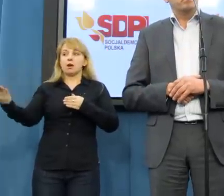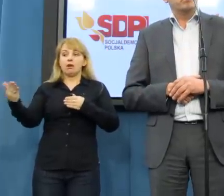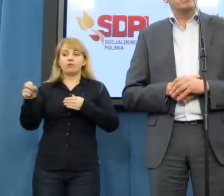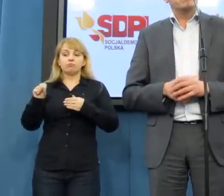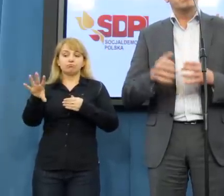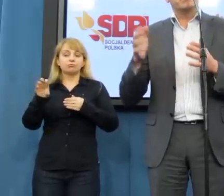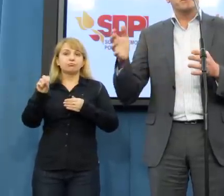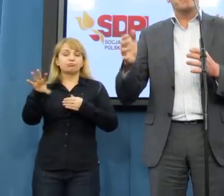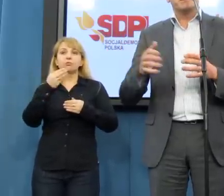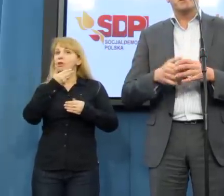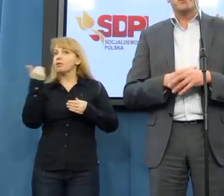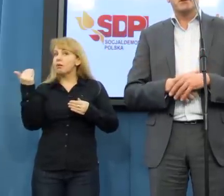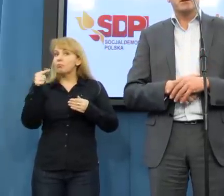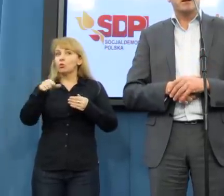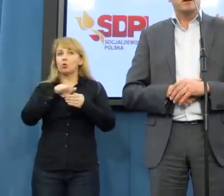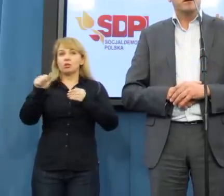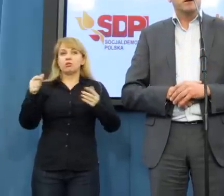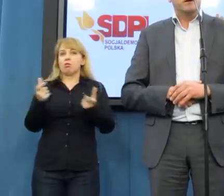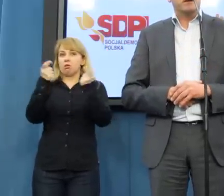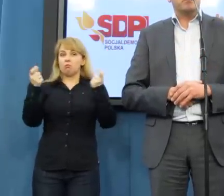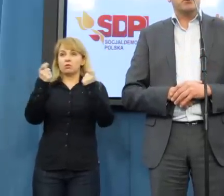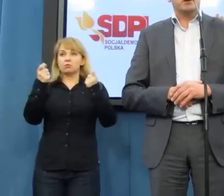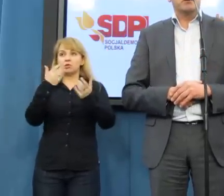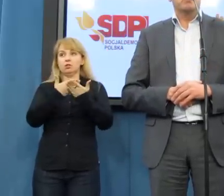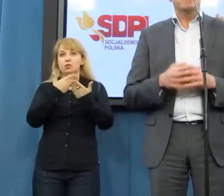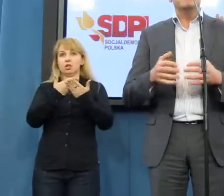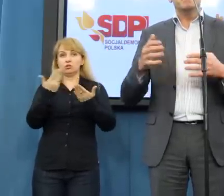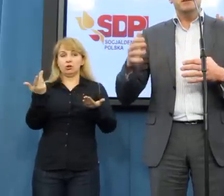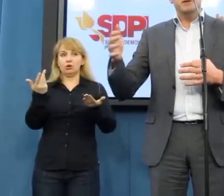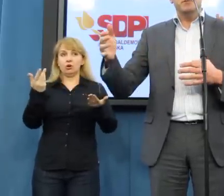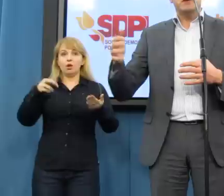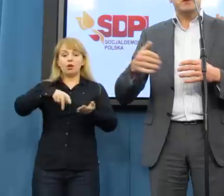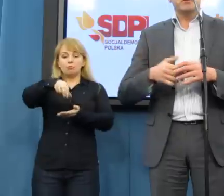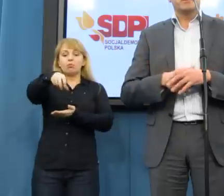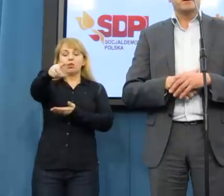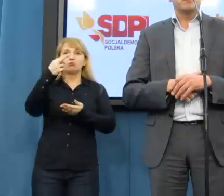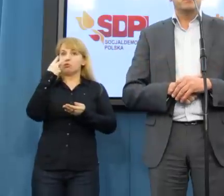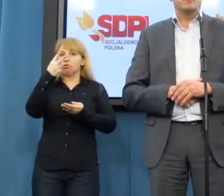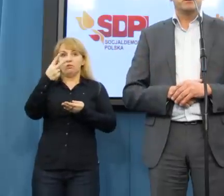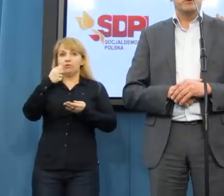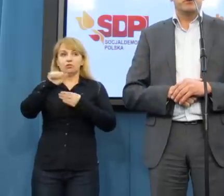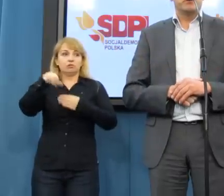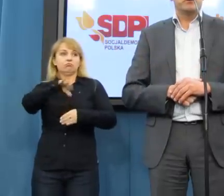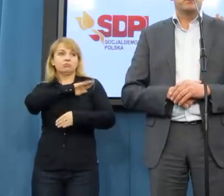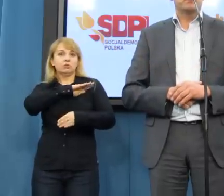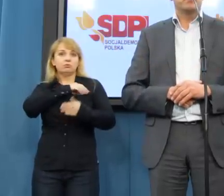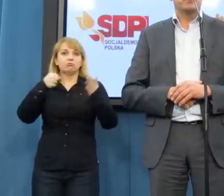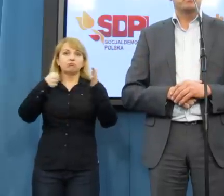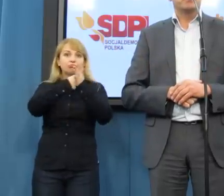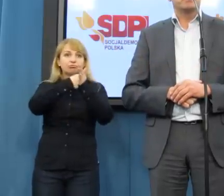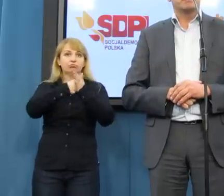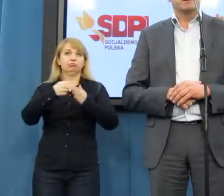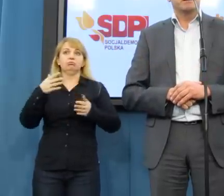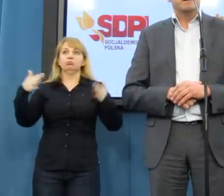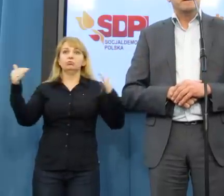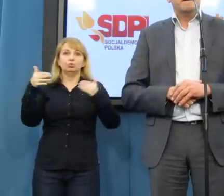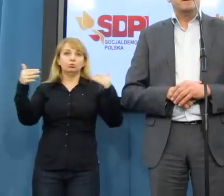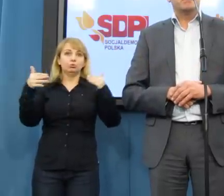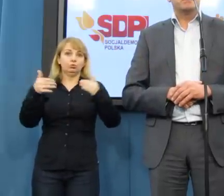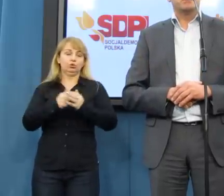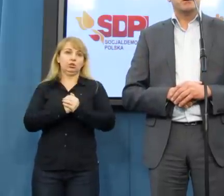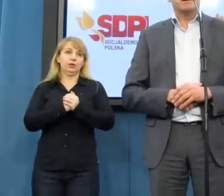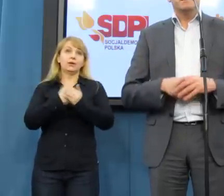pojeździe to wielkie zagrożenie dla pieszego. Między innymi stąd taka śmiertelność z udziałem pieszych na